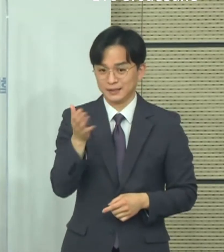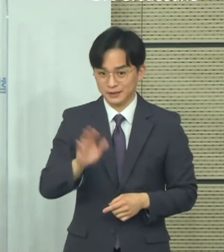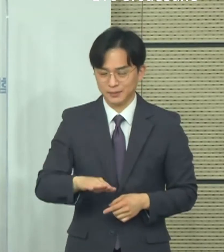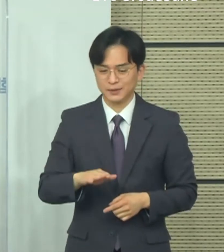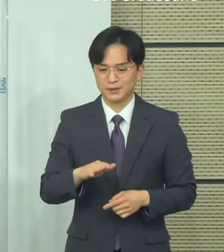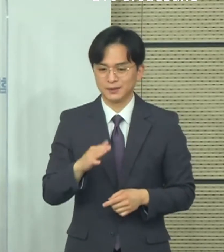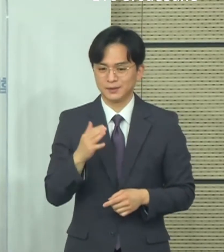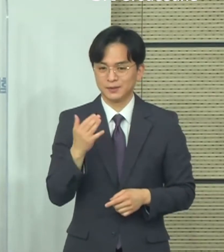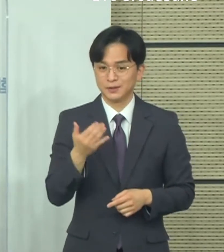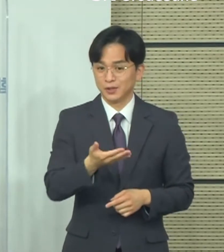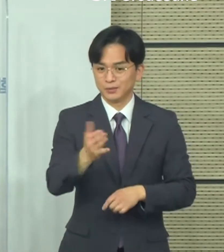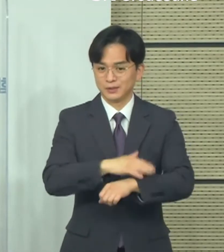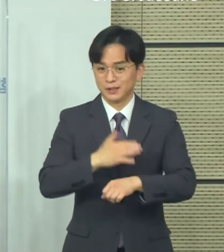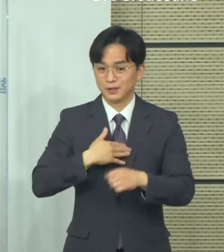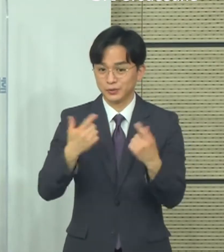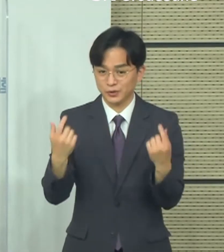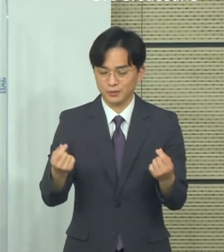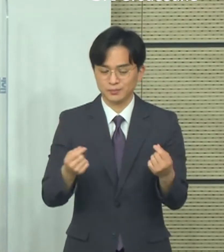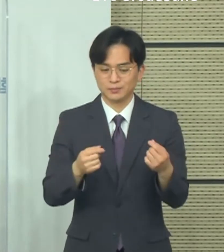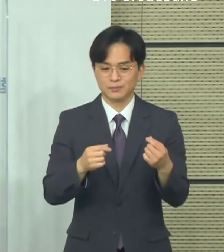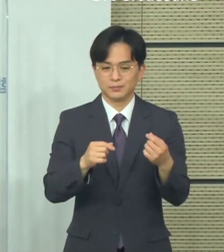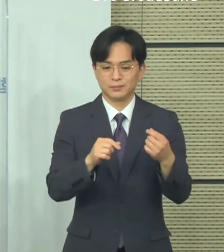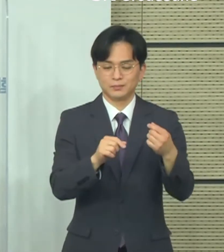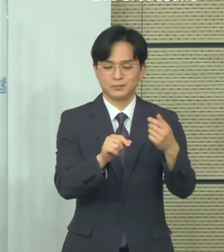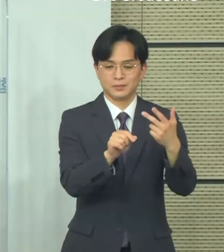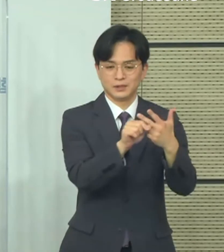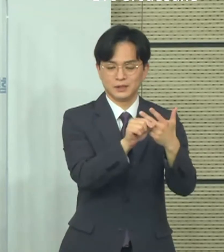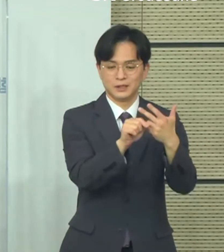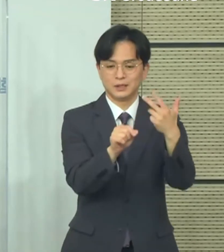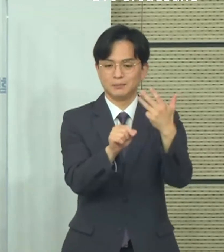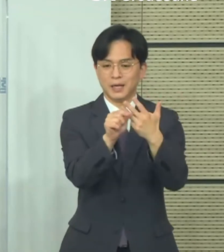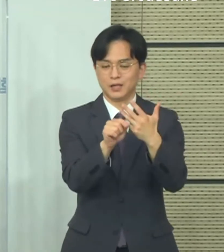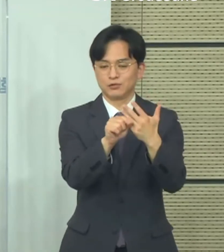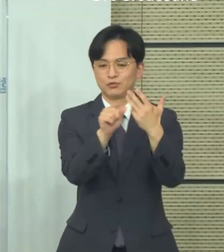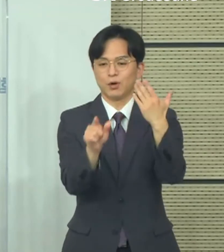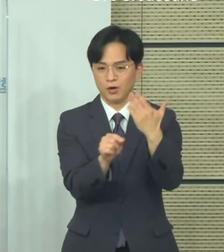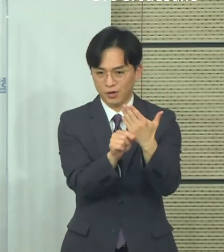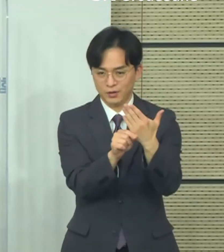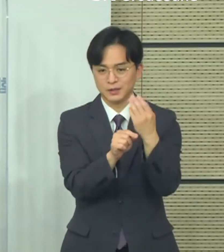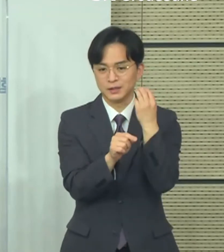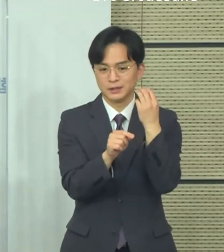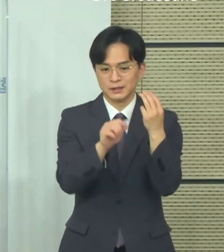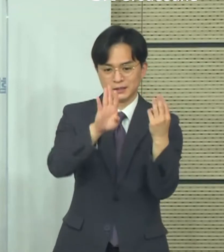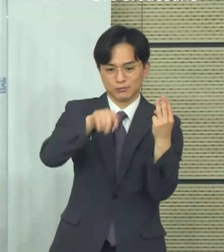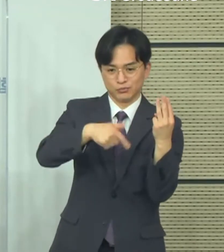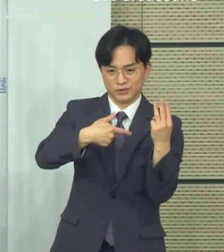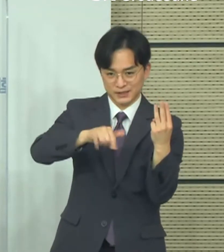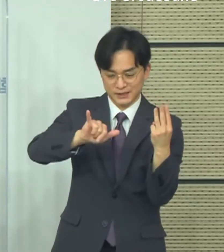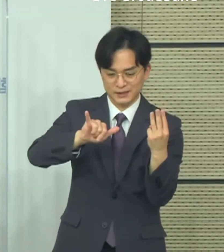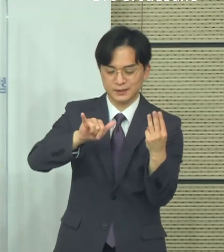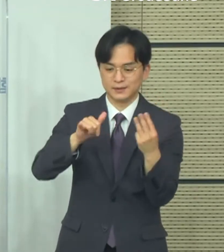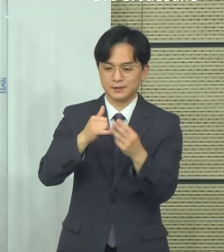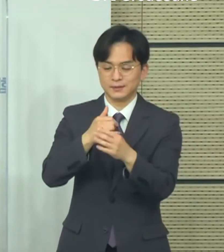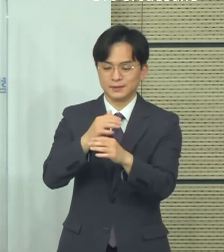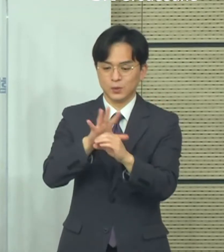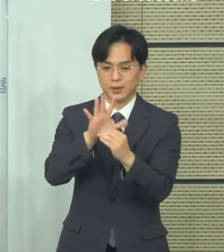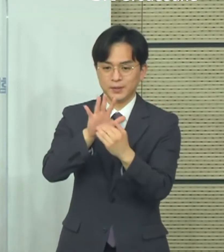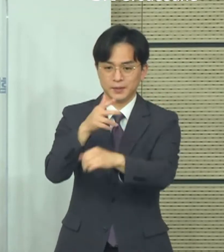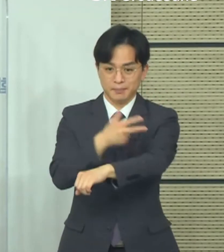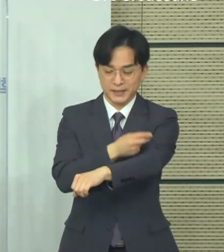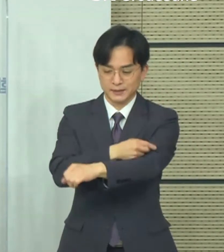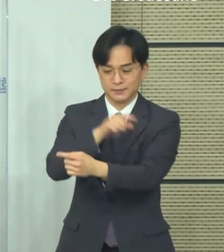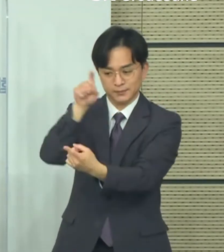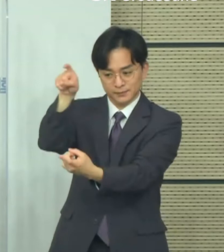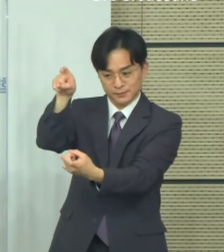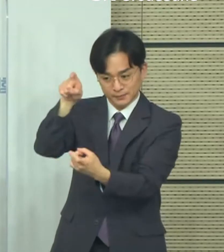이루어졌고 9월까지 백신 공급 즉 3,4분기의 백신 공급과 관련되어서도 현재 계획대로 진행 중입니다.